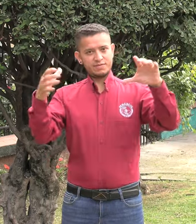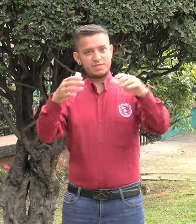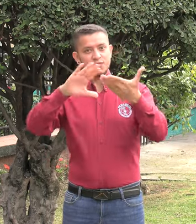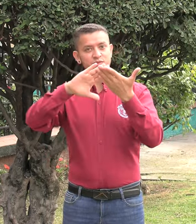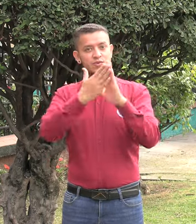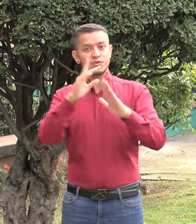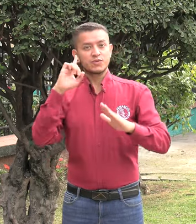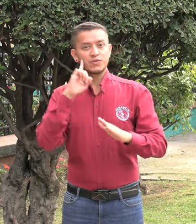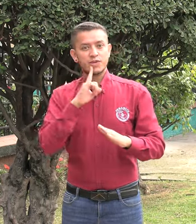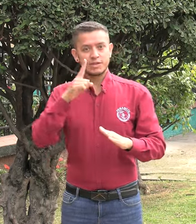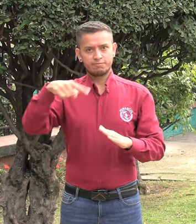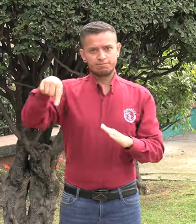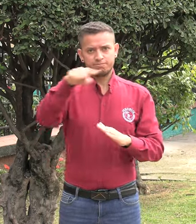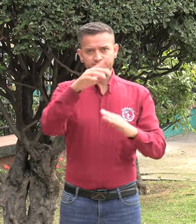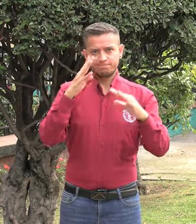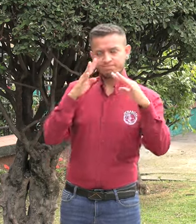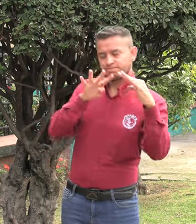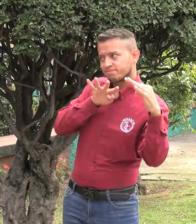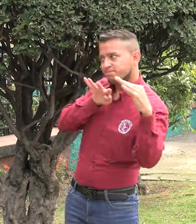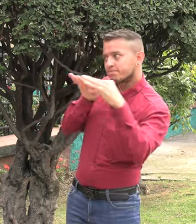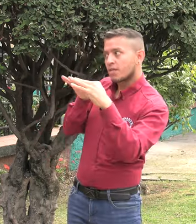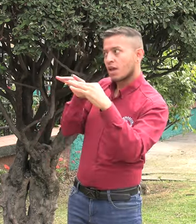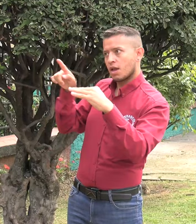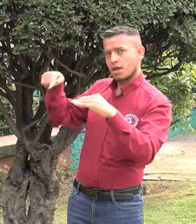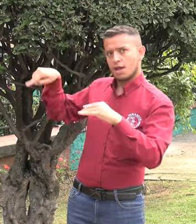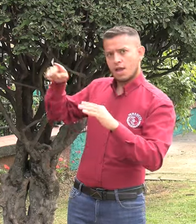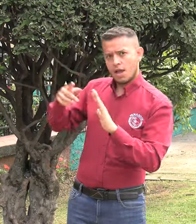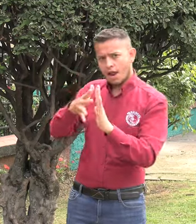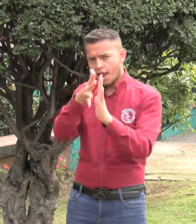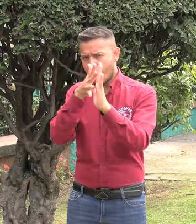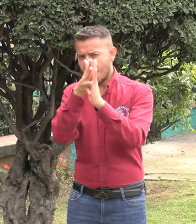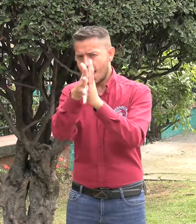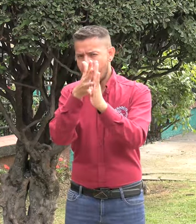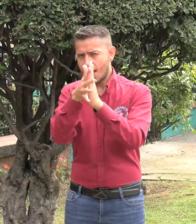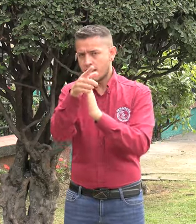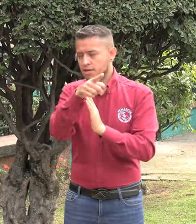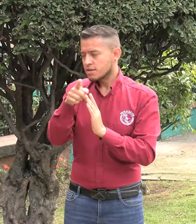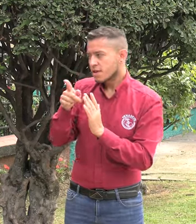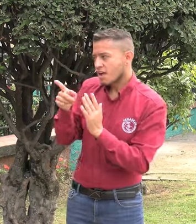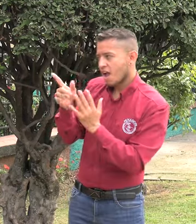a toda la comunidad sorda para que se forme en estos temas que aportan a su incidencia.